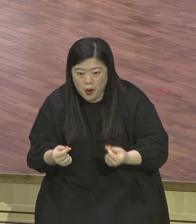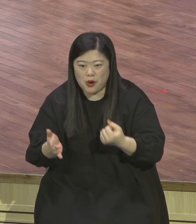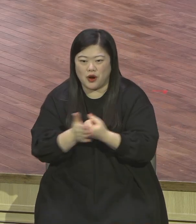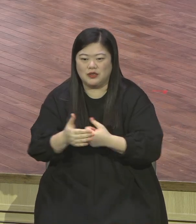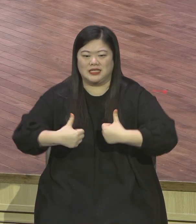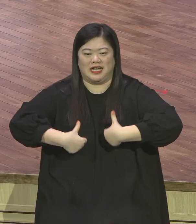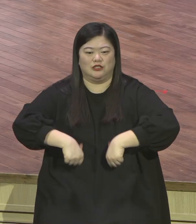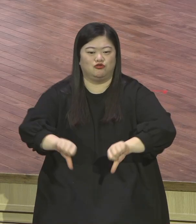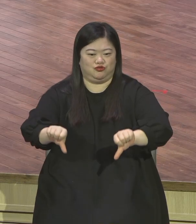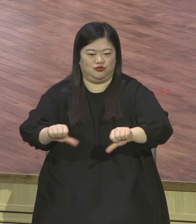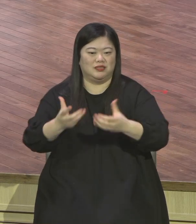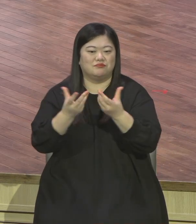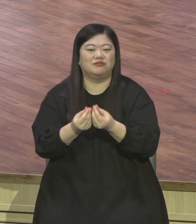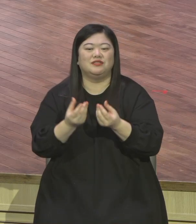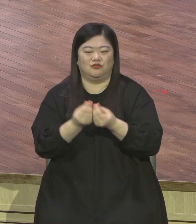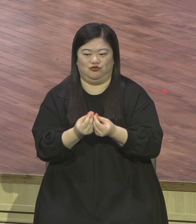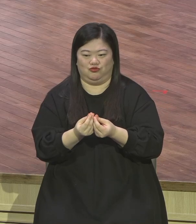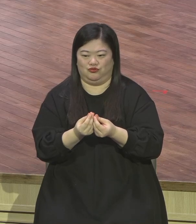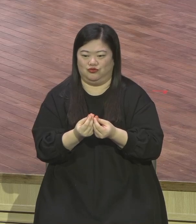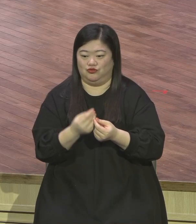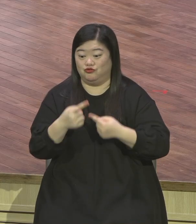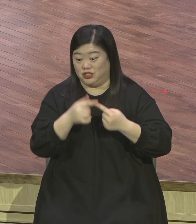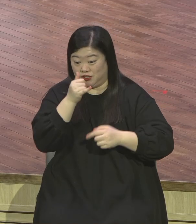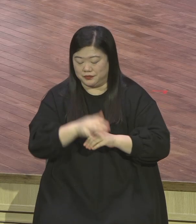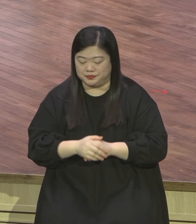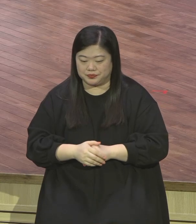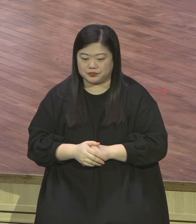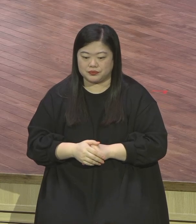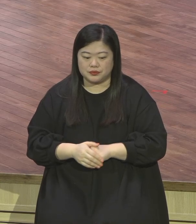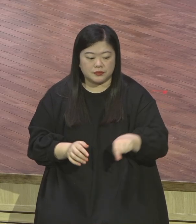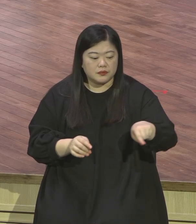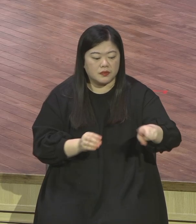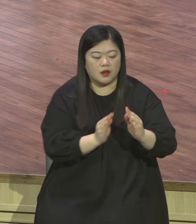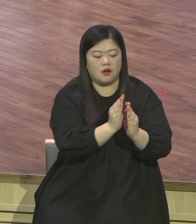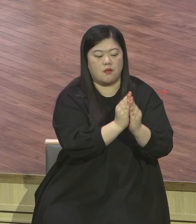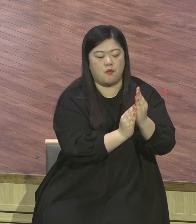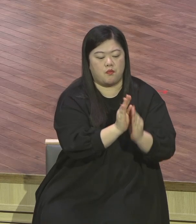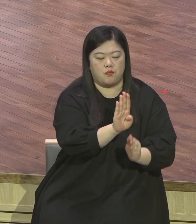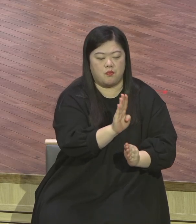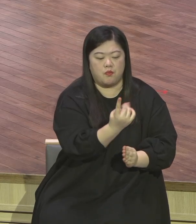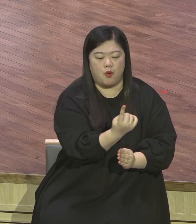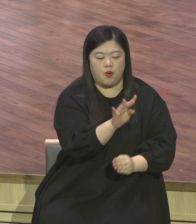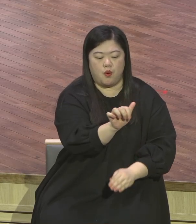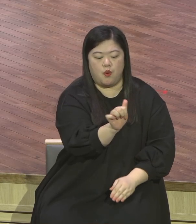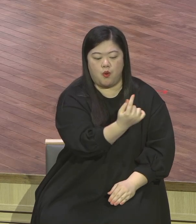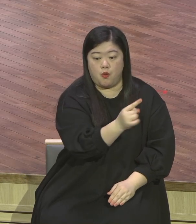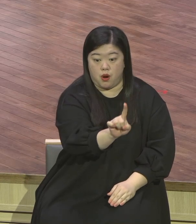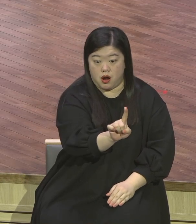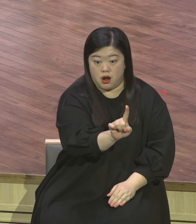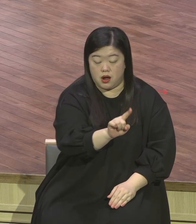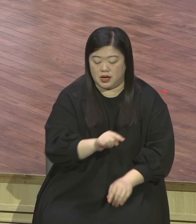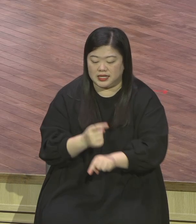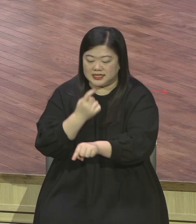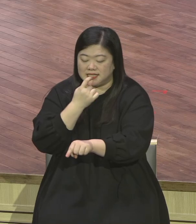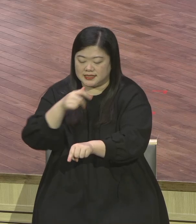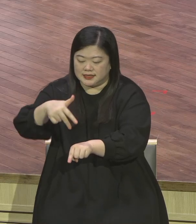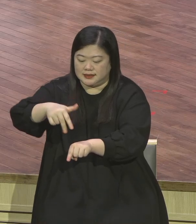비유를 통해서 보물과 진주가 얼마나 귀한 것인가 이 두